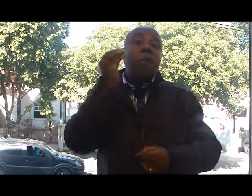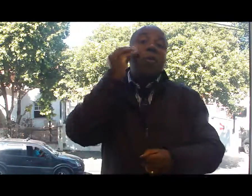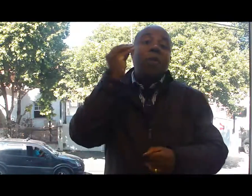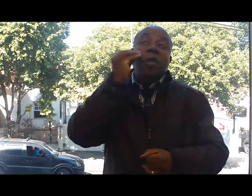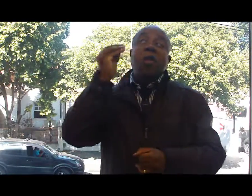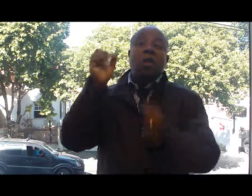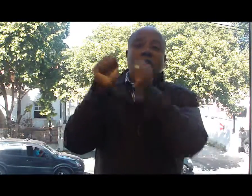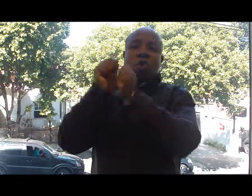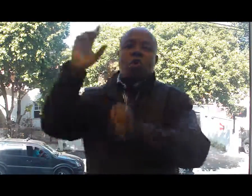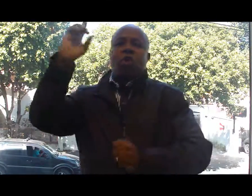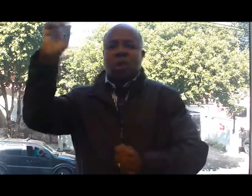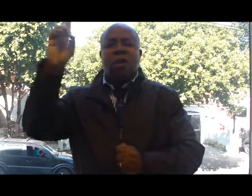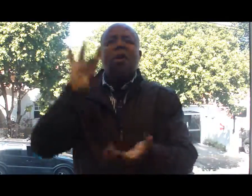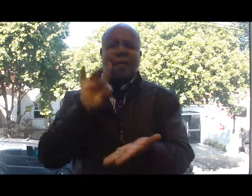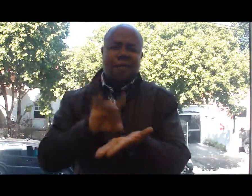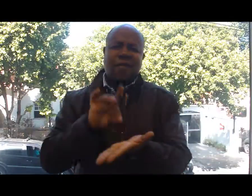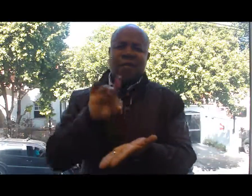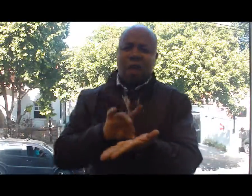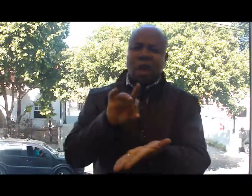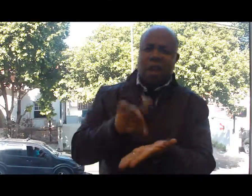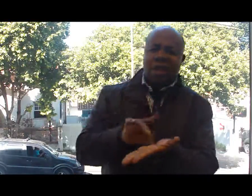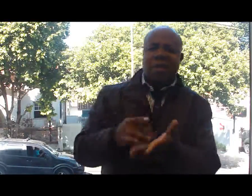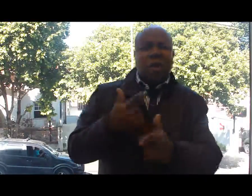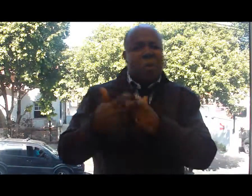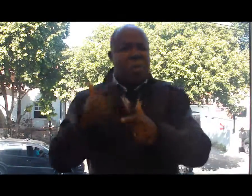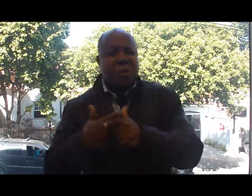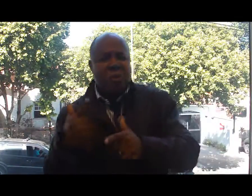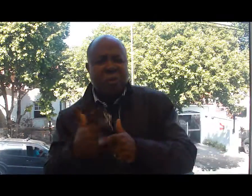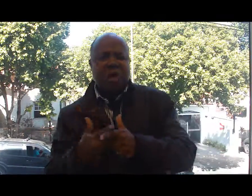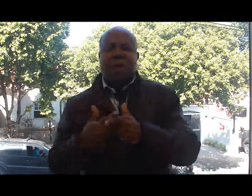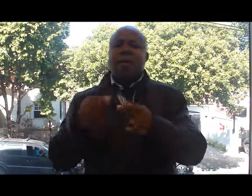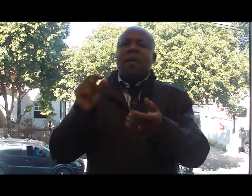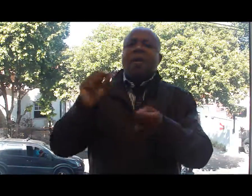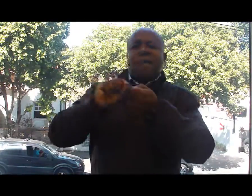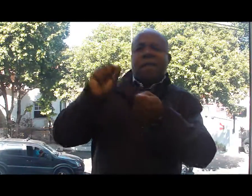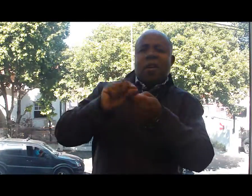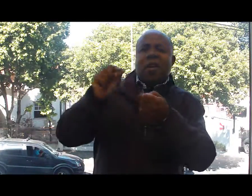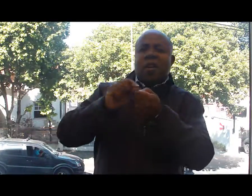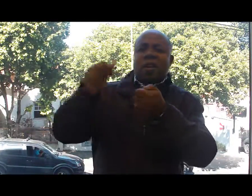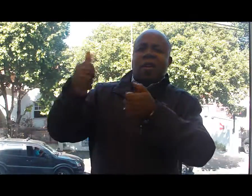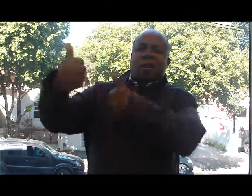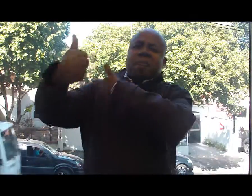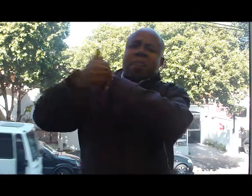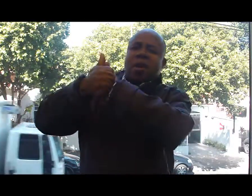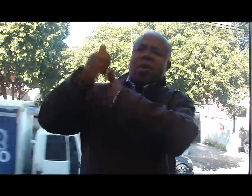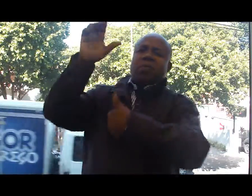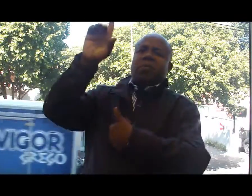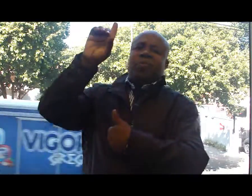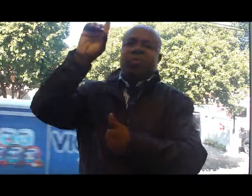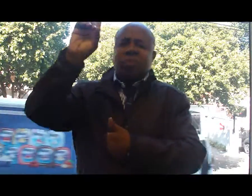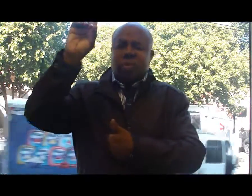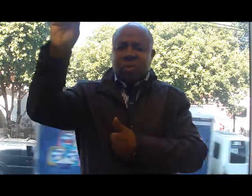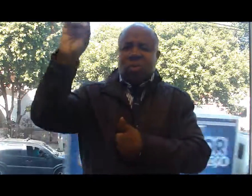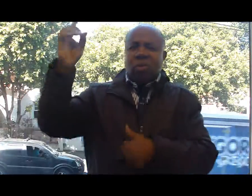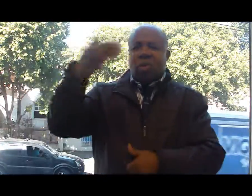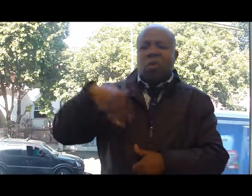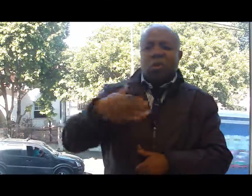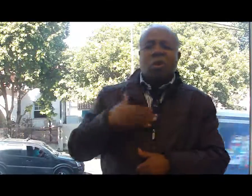crises são oportunidade de experiências maiores com Deus. É isso mesmo. Crises nos fazem